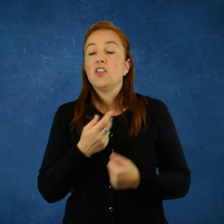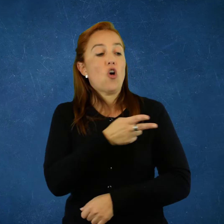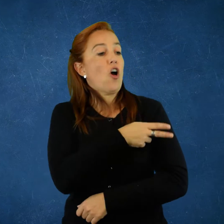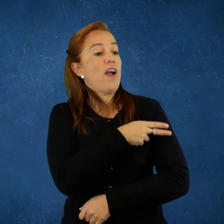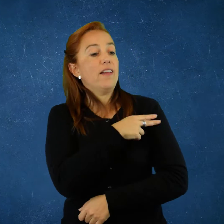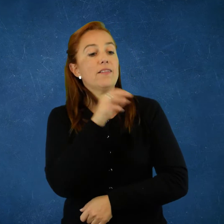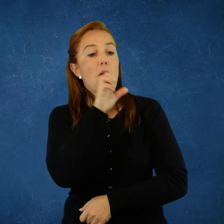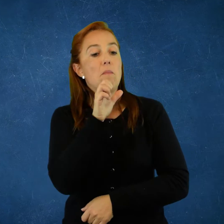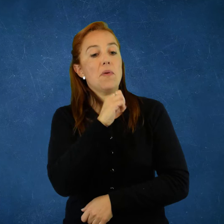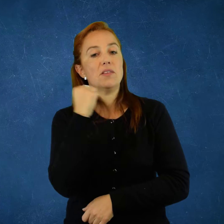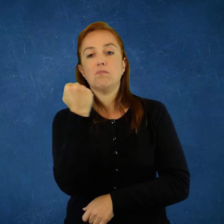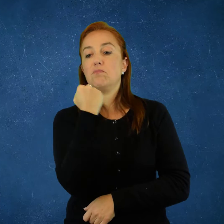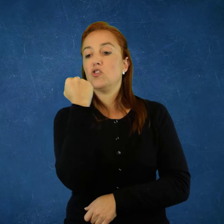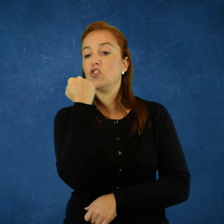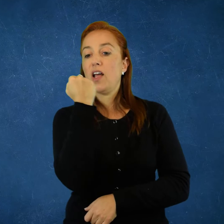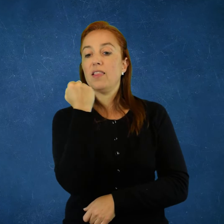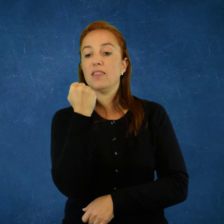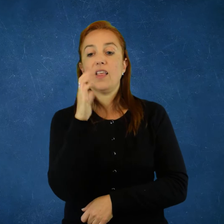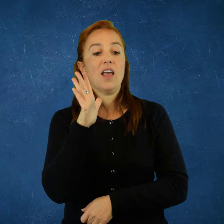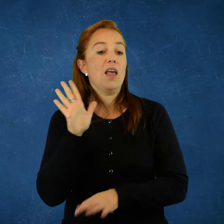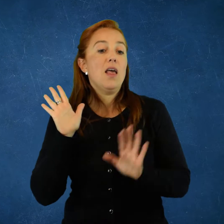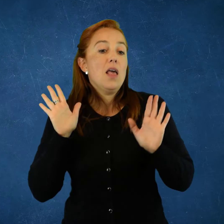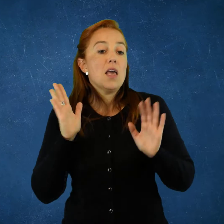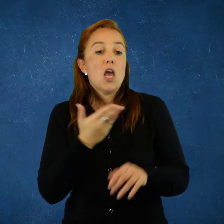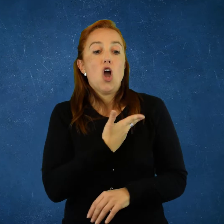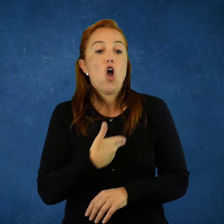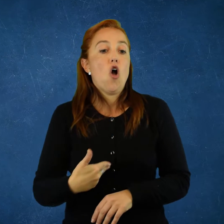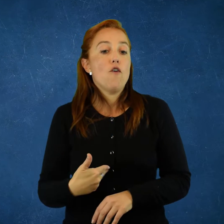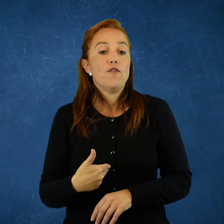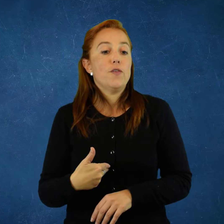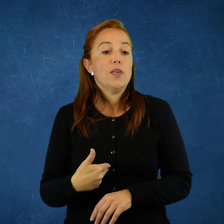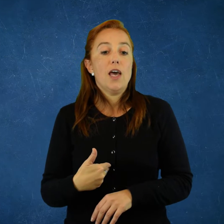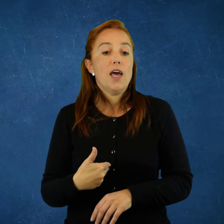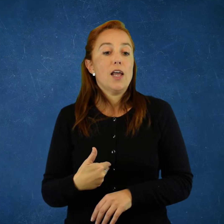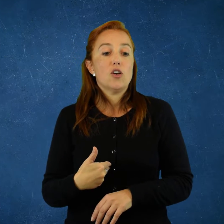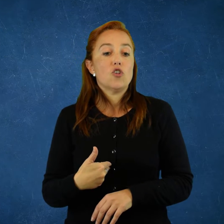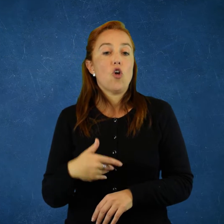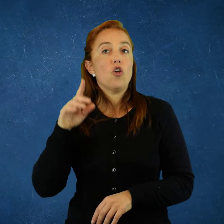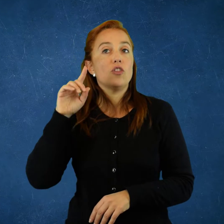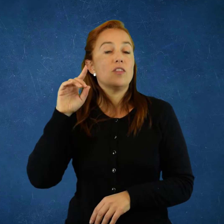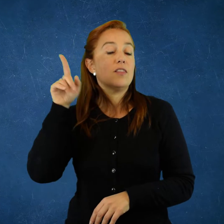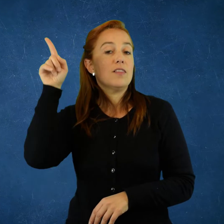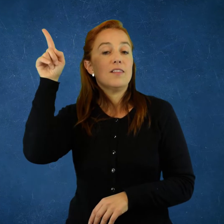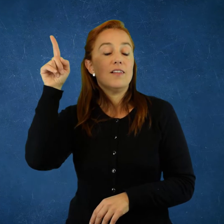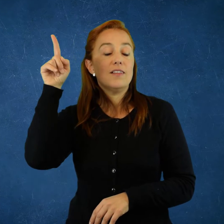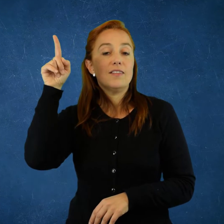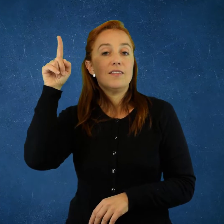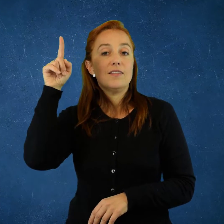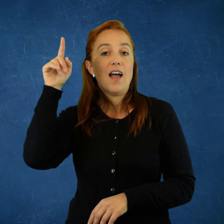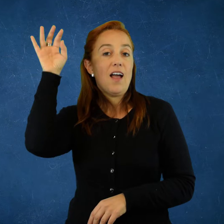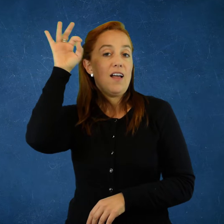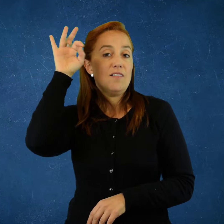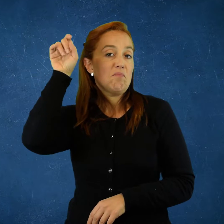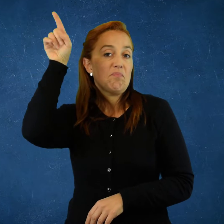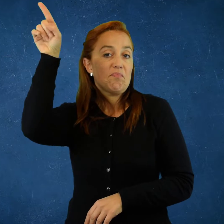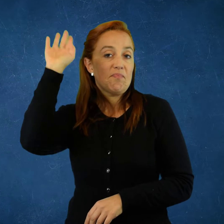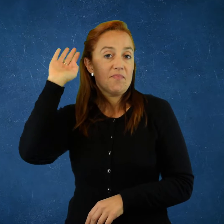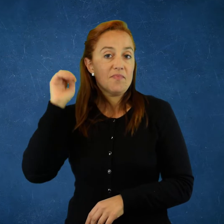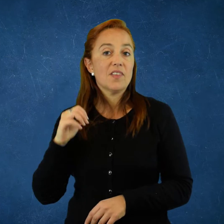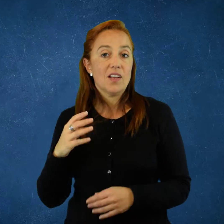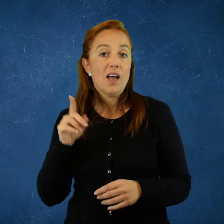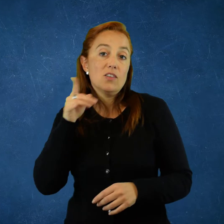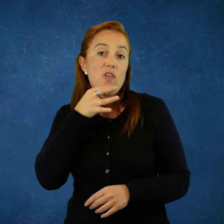sobre el final del siglo XIX, decía, me siento como el gerente de una gran empresa, cuyo territorio, cuyo gobierno, perdón,